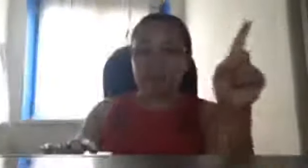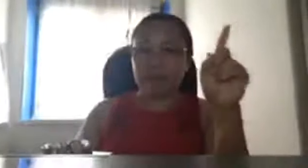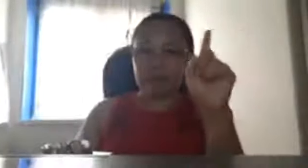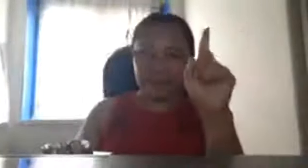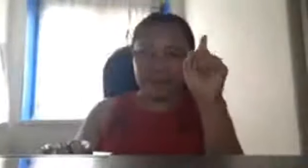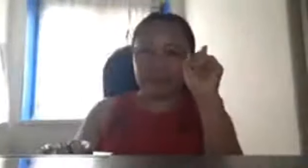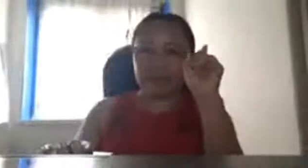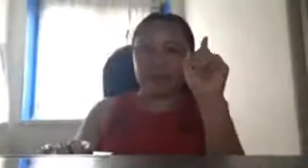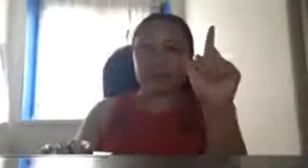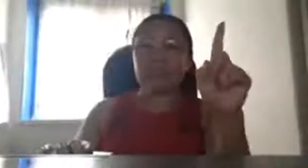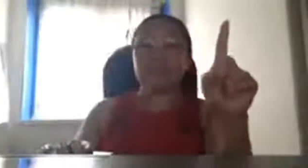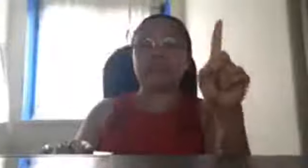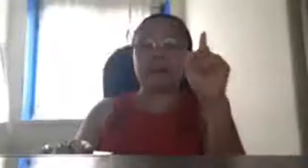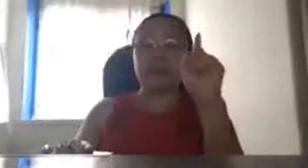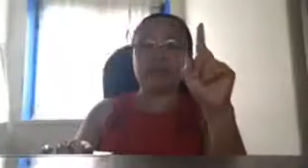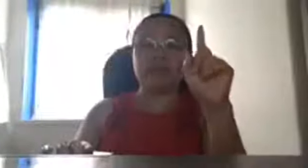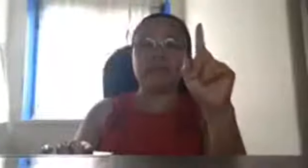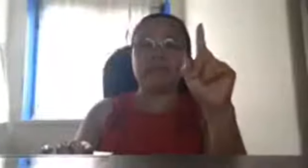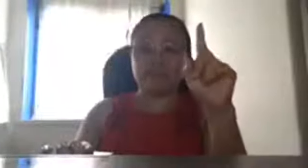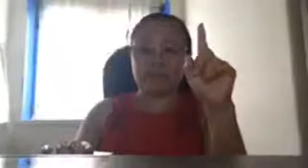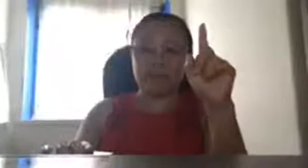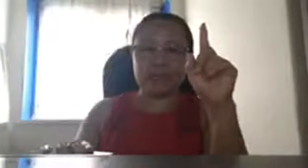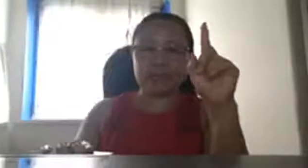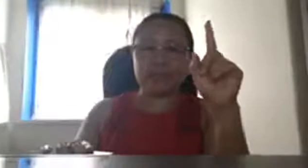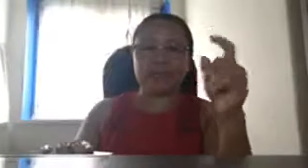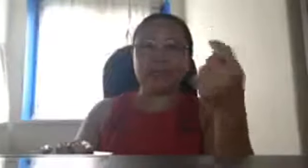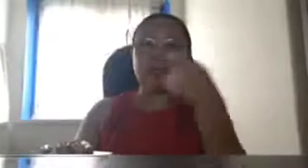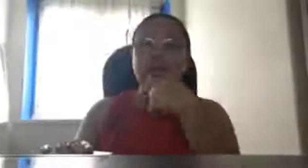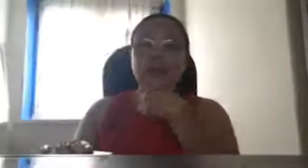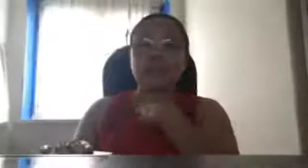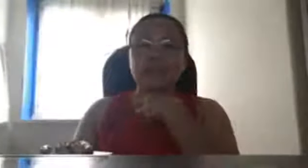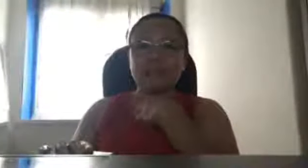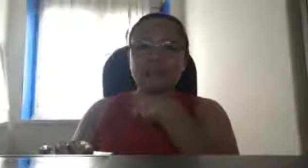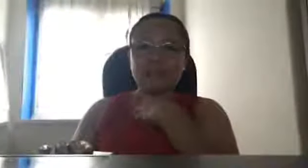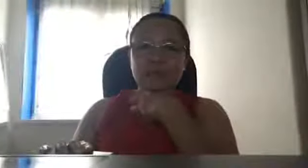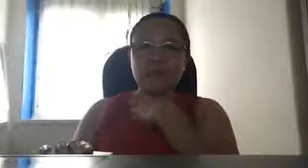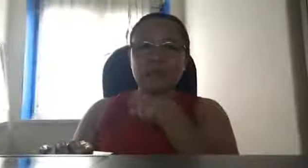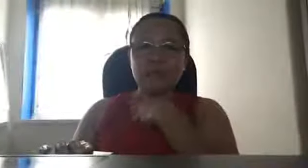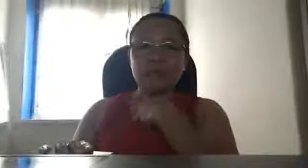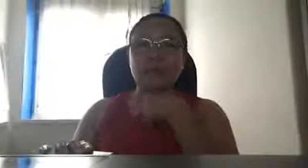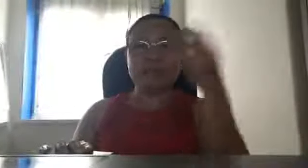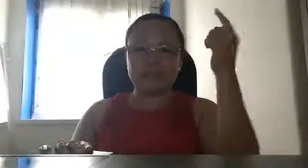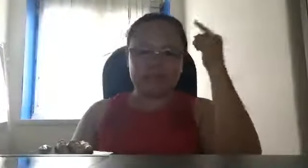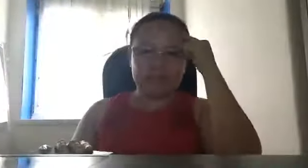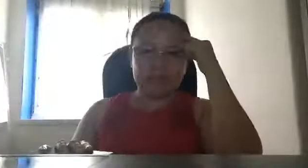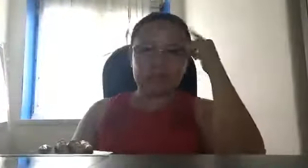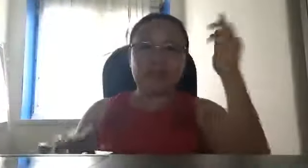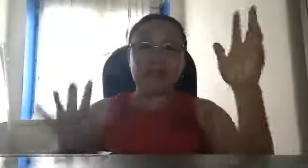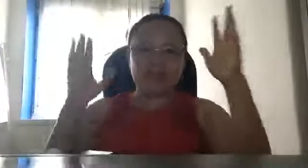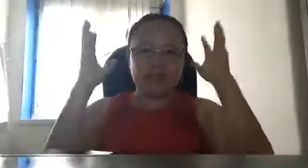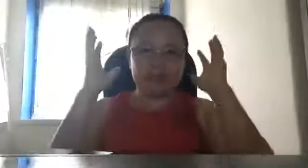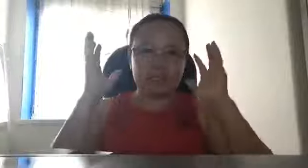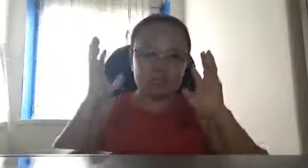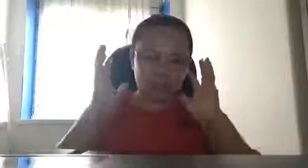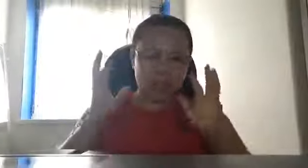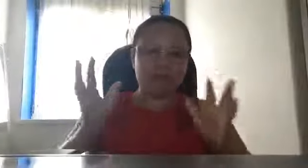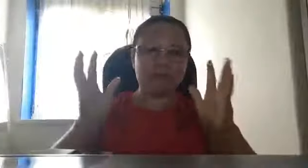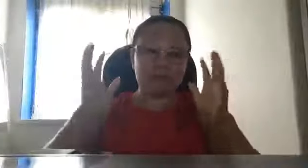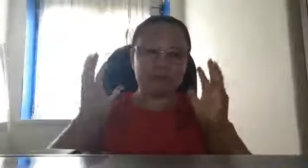memorize ng isang estudyante ang priamble of the Philippines tatatak sa puso at sa isip niya na ito lang ang bansa